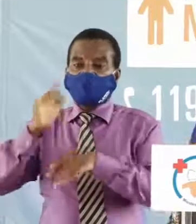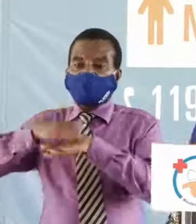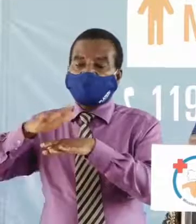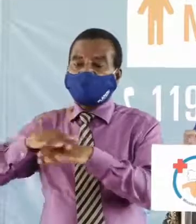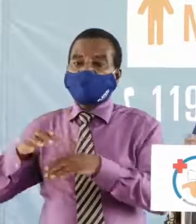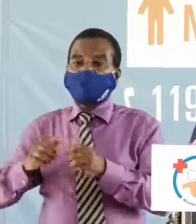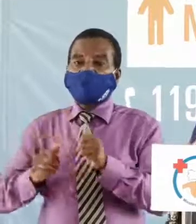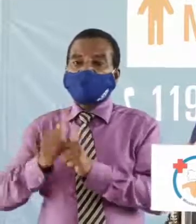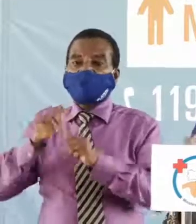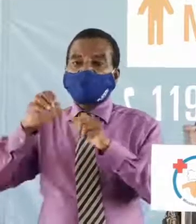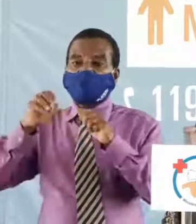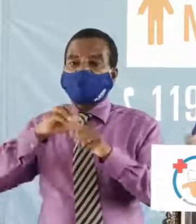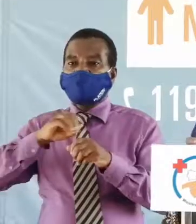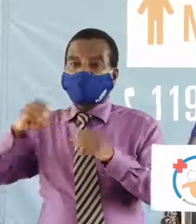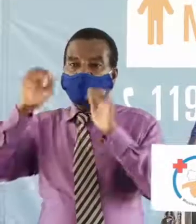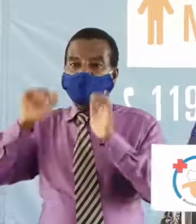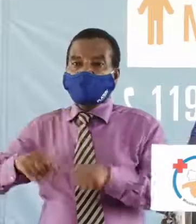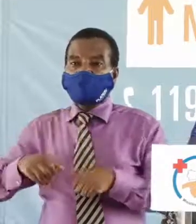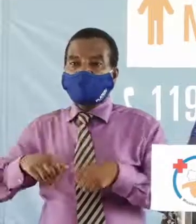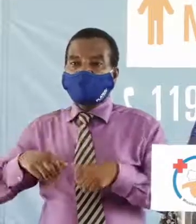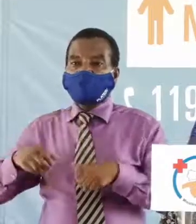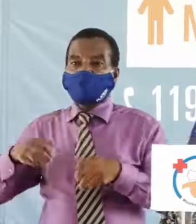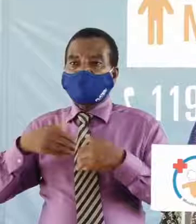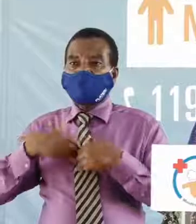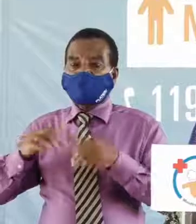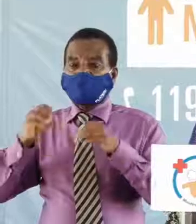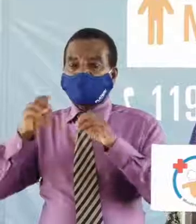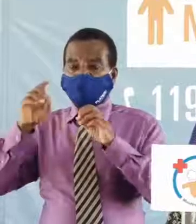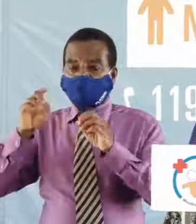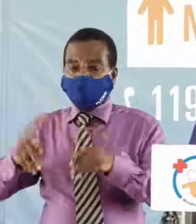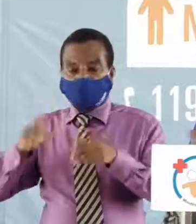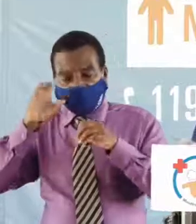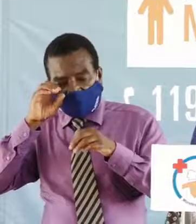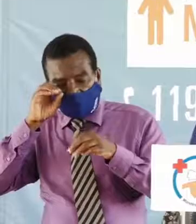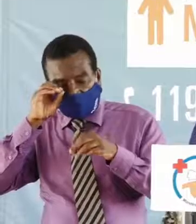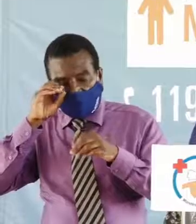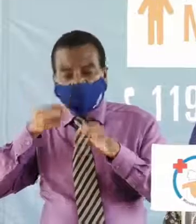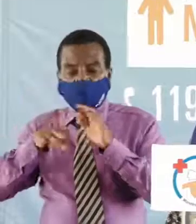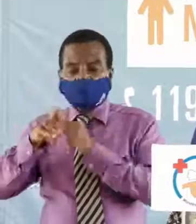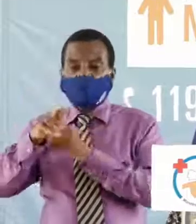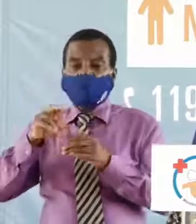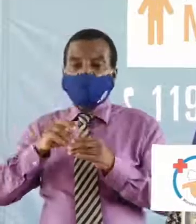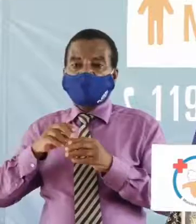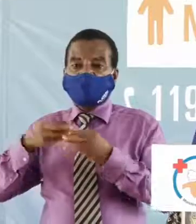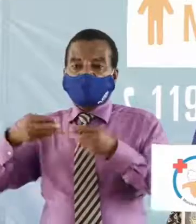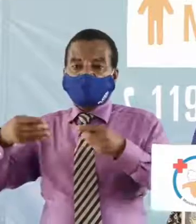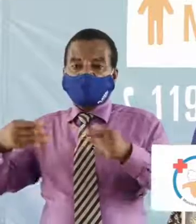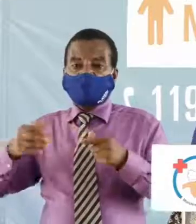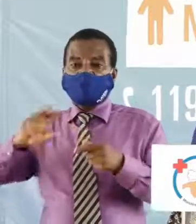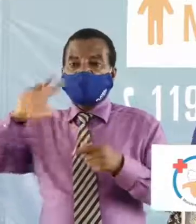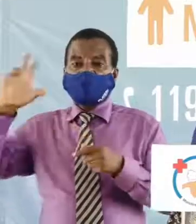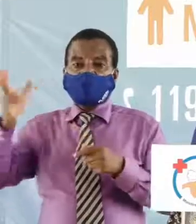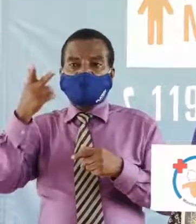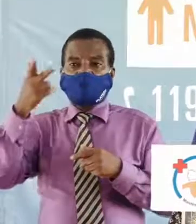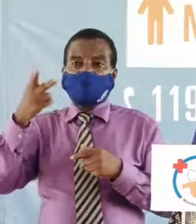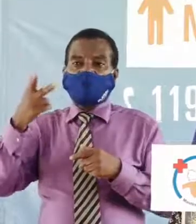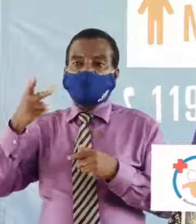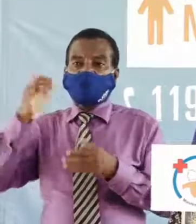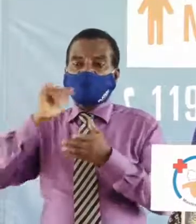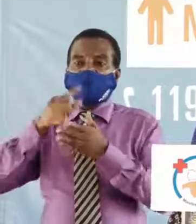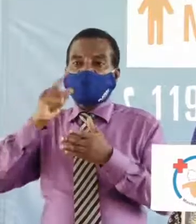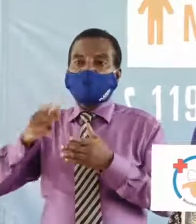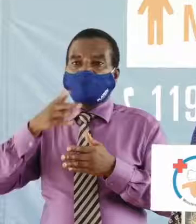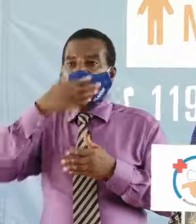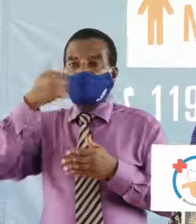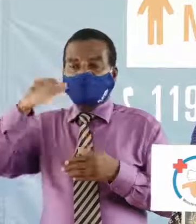on a la possibilité d'avoir des cas suspects qui rentrent dans le filet troisième élément c'est qu